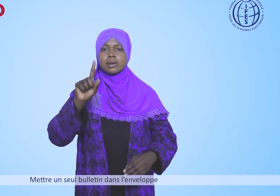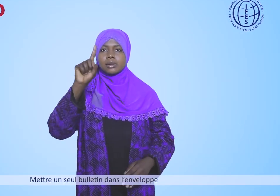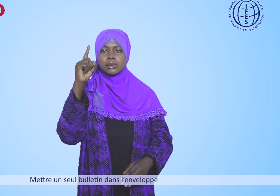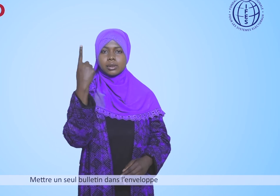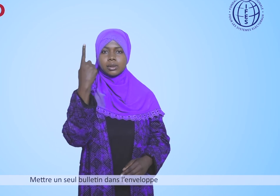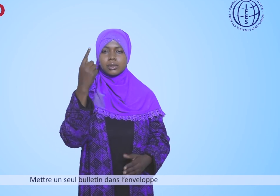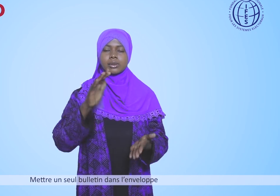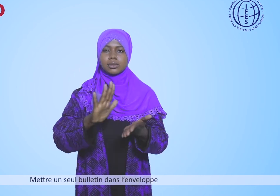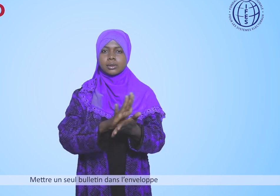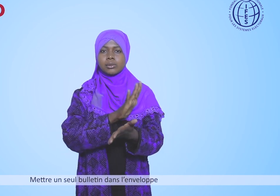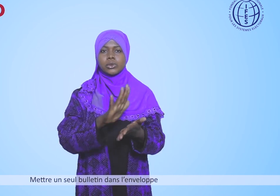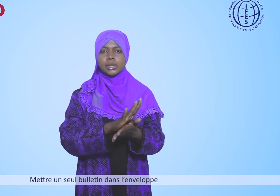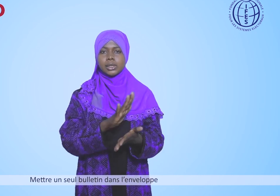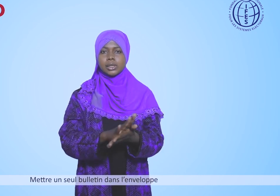Mettre un seul bulletin dans l'enveloppe